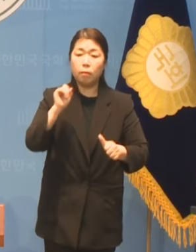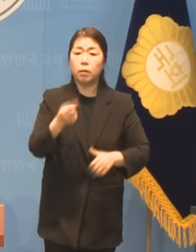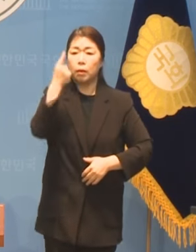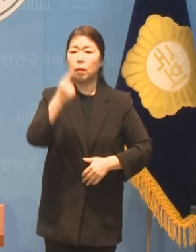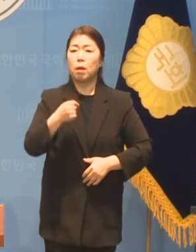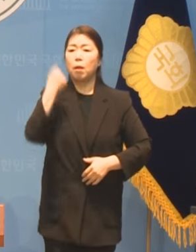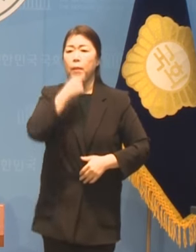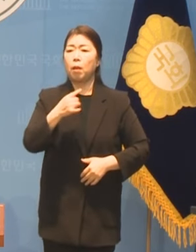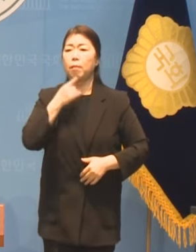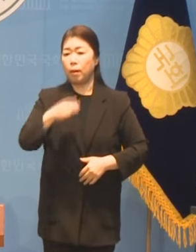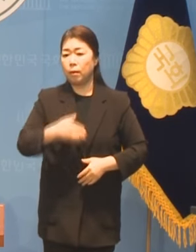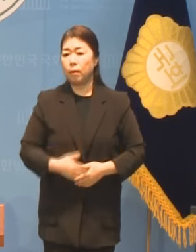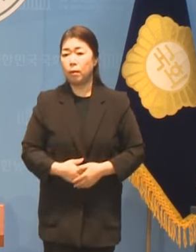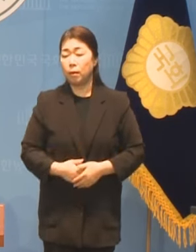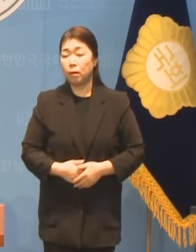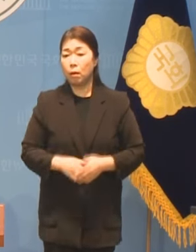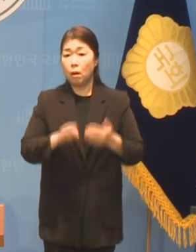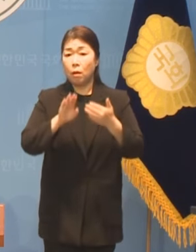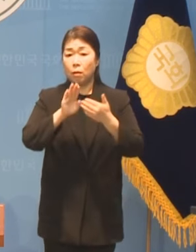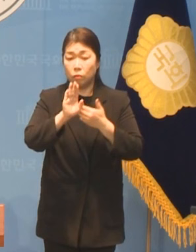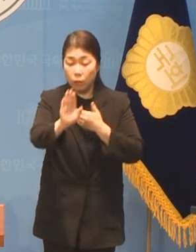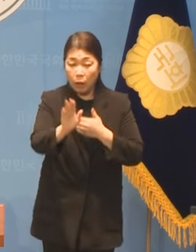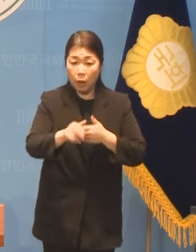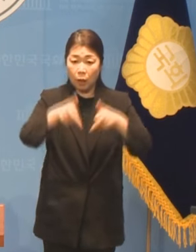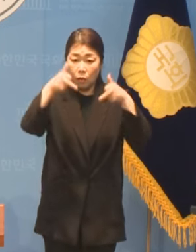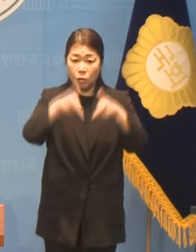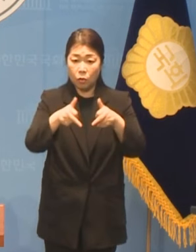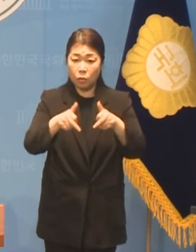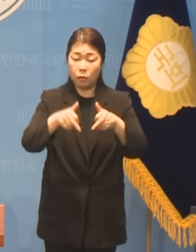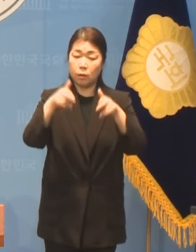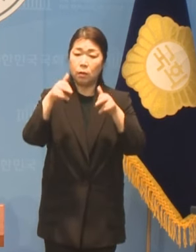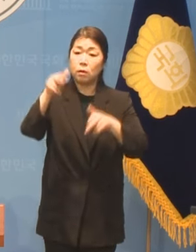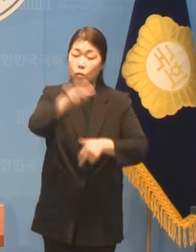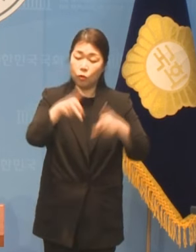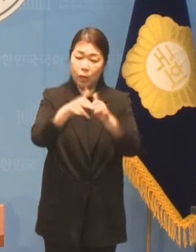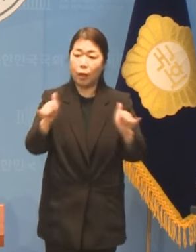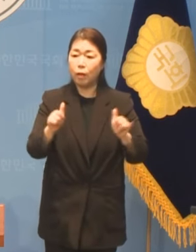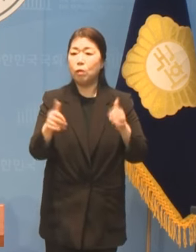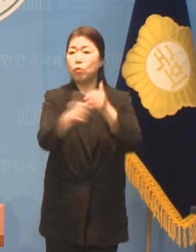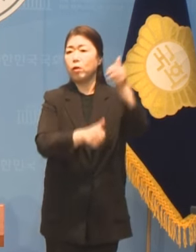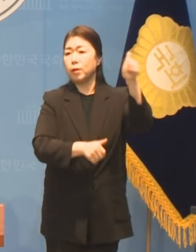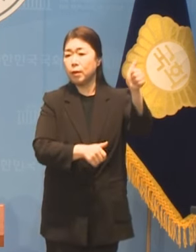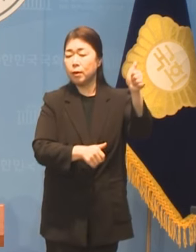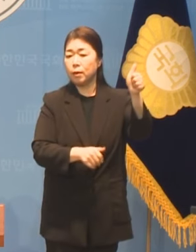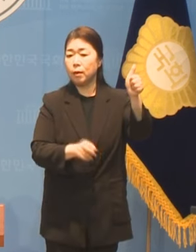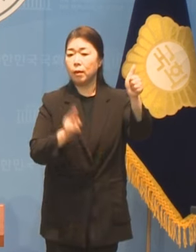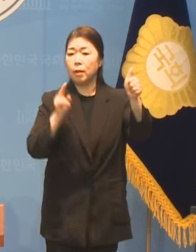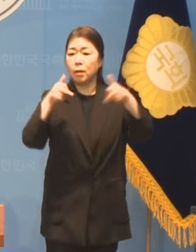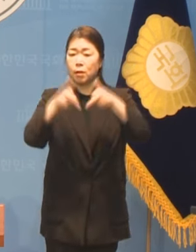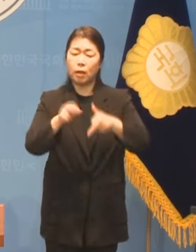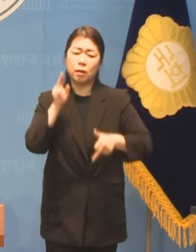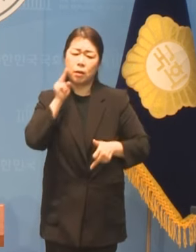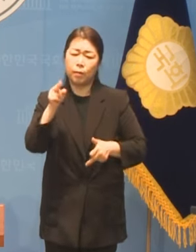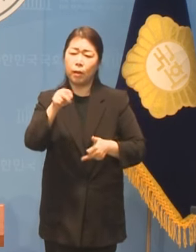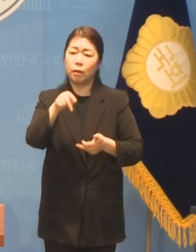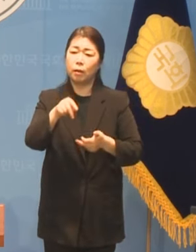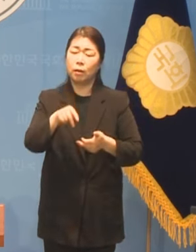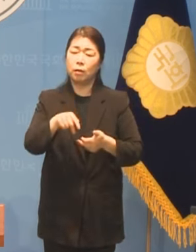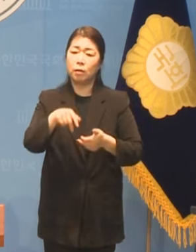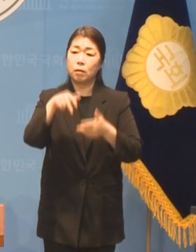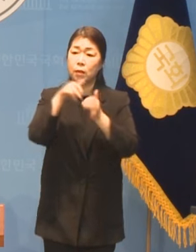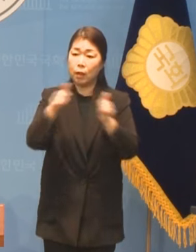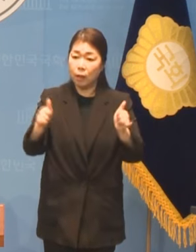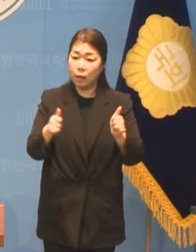고 조현우 전국장애인위원장이 살아생전 이루고자 했던 최중증 장애인 인공호흡기 예산 복원은